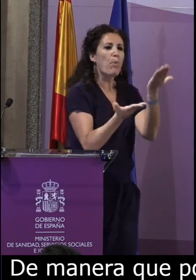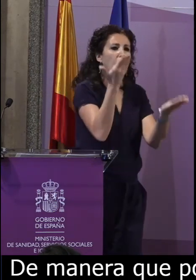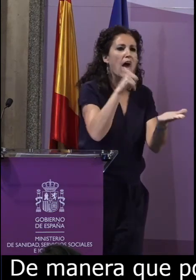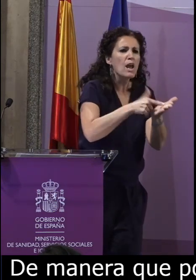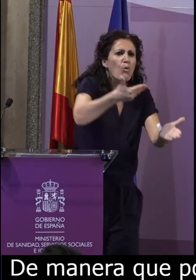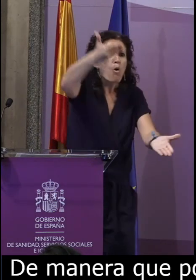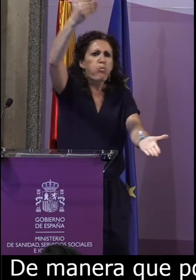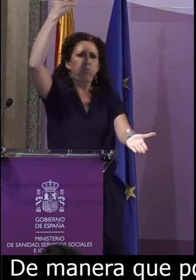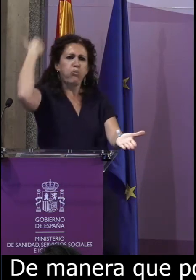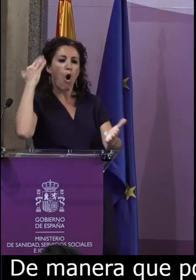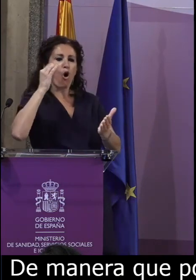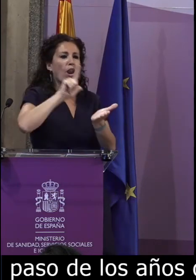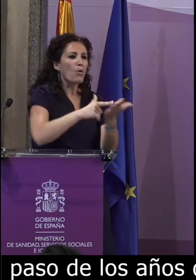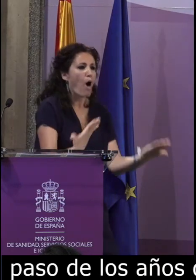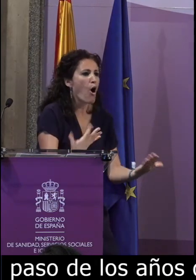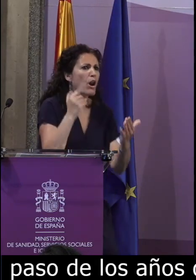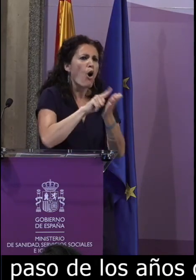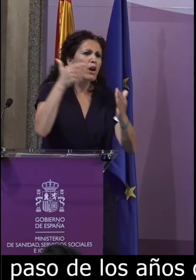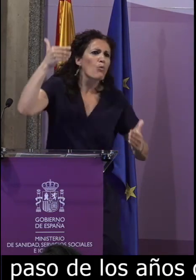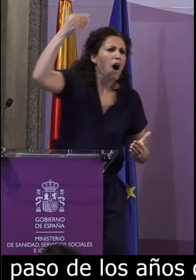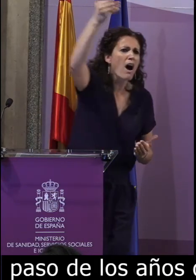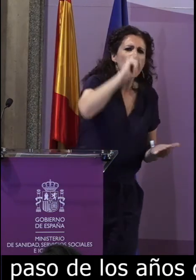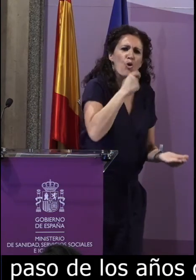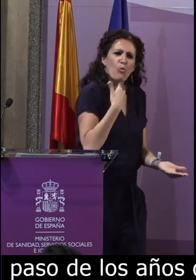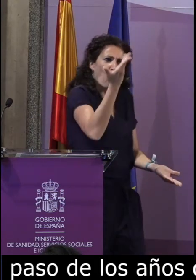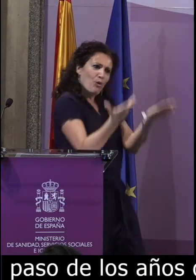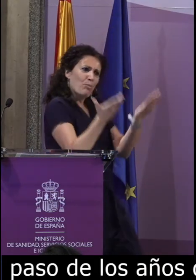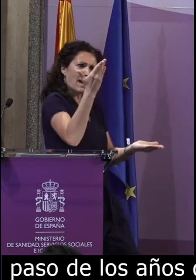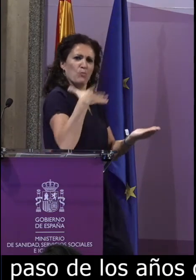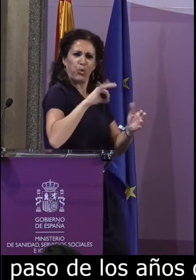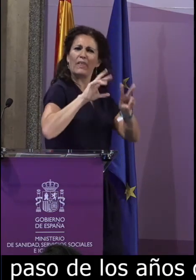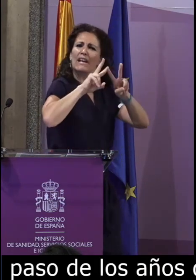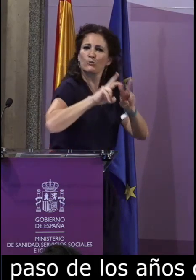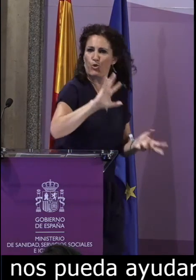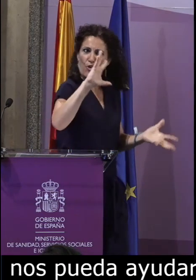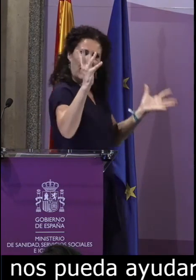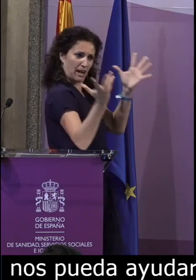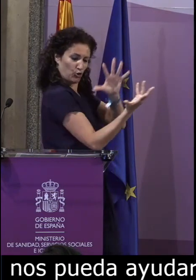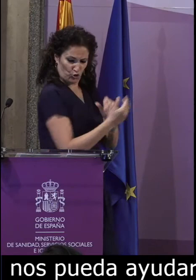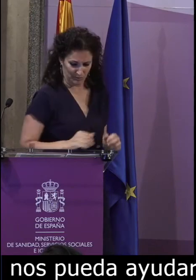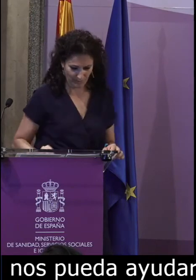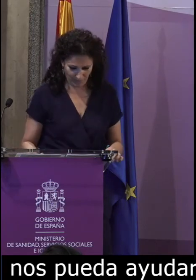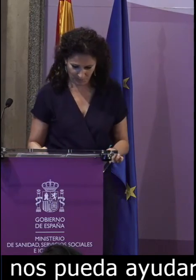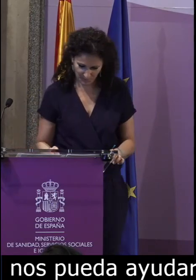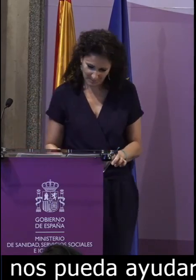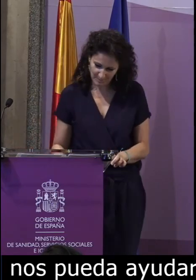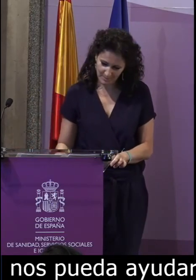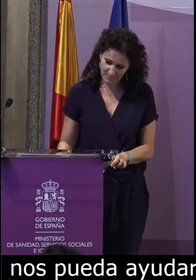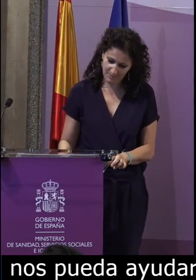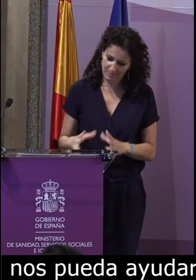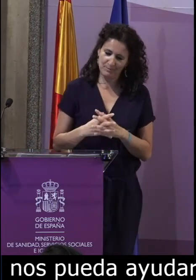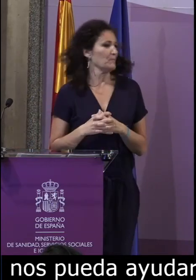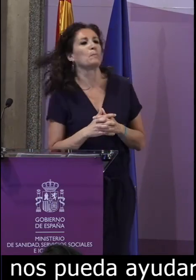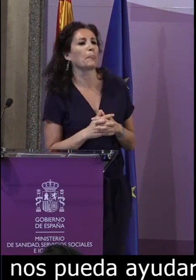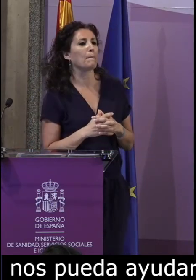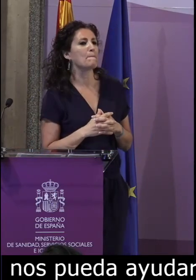a analizar y estudiar, a realizar un estudio diacrónico en un futuro de cómo ha ido evolucionando la lengua de signos a lo